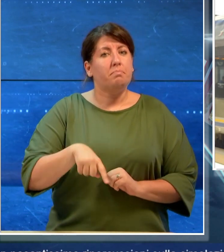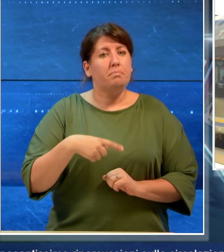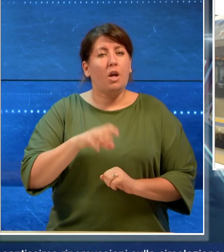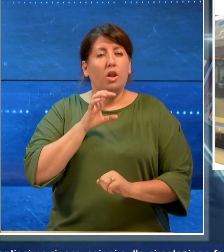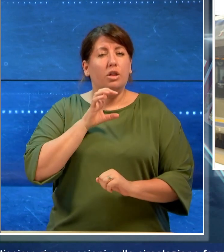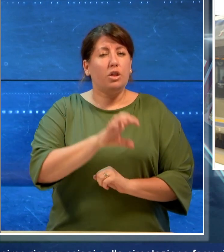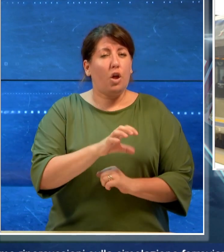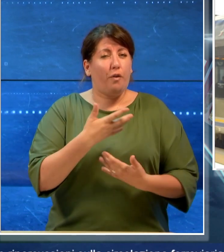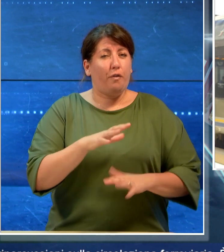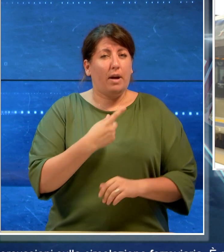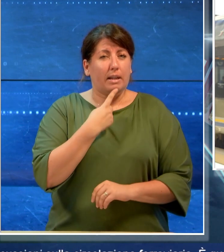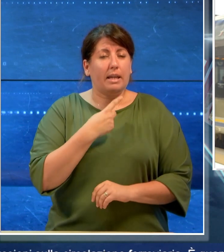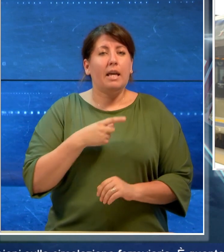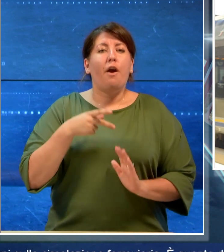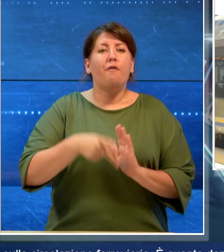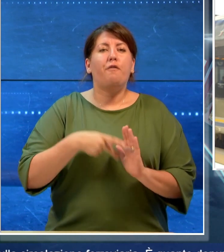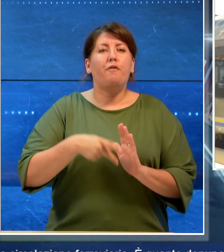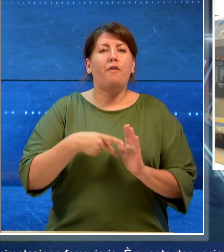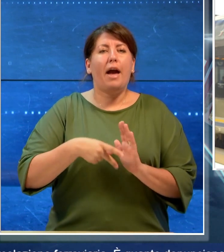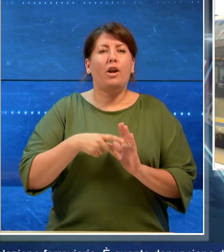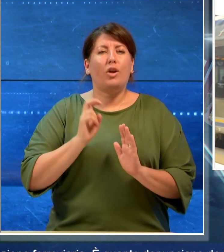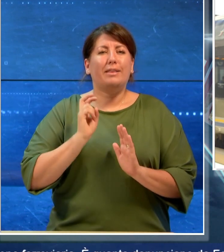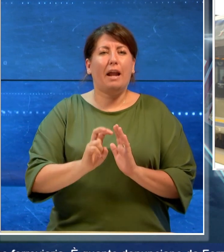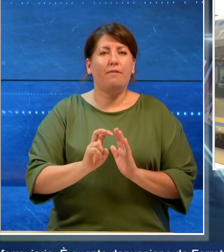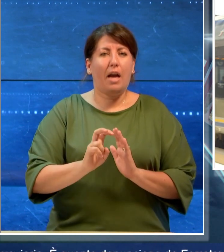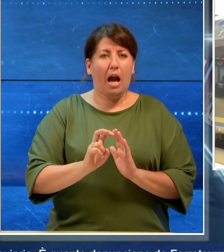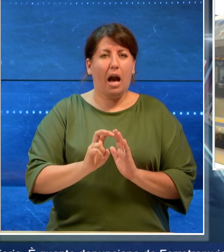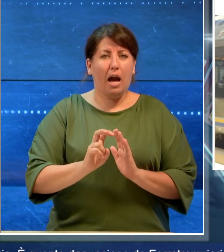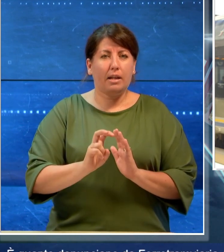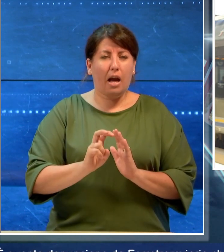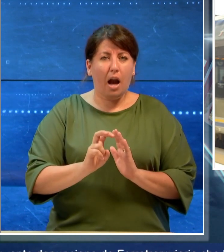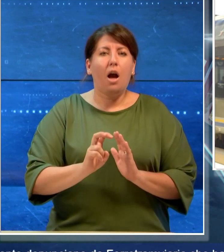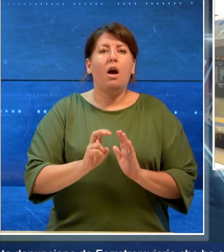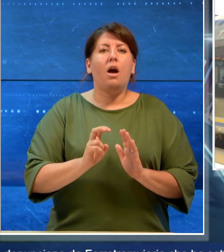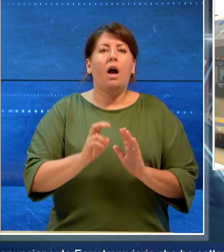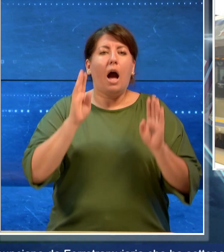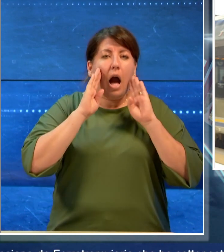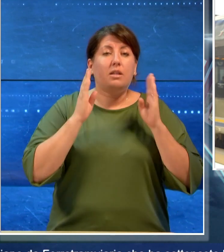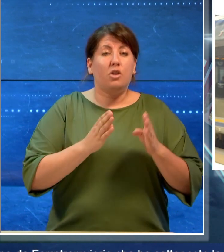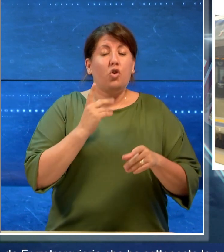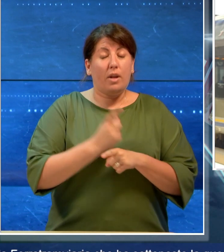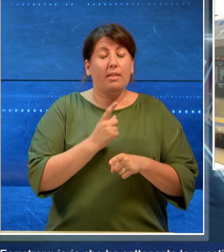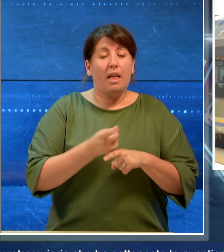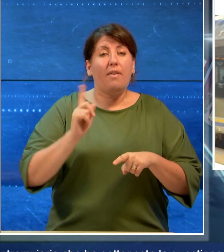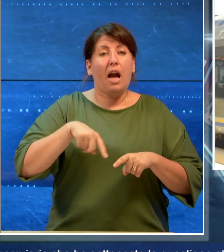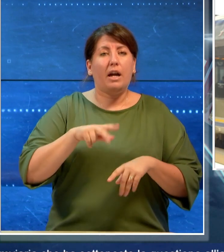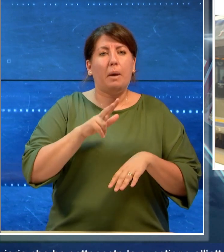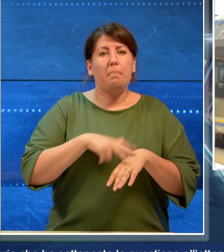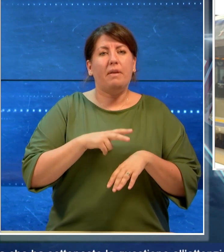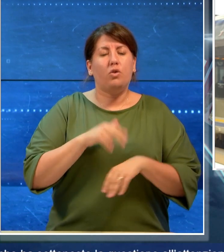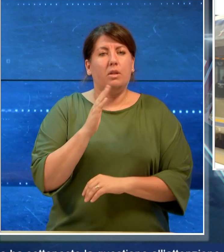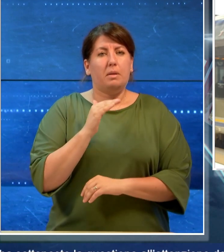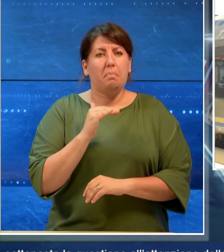Ferrotramviaria che ha sottoposto la questione all'attenzione della Prefettura di Bari,